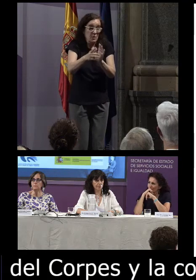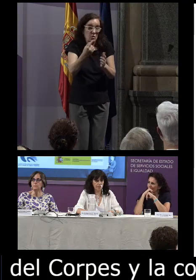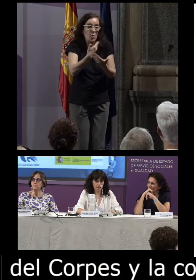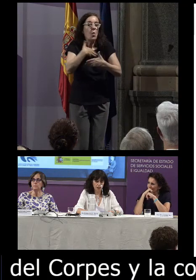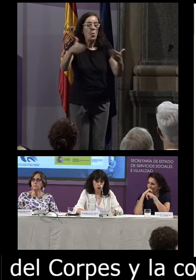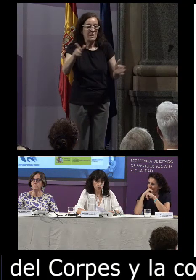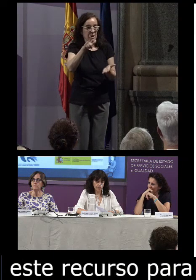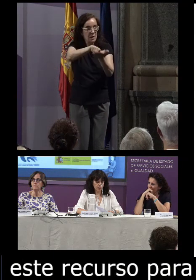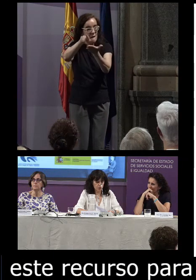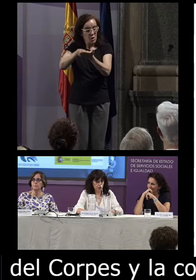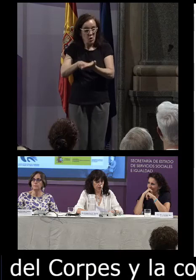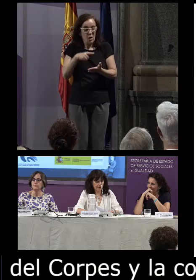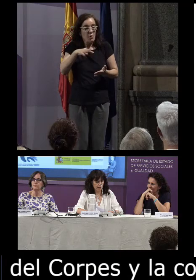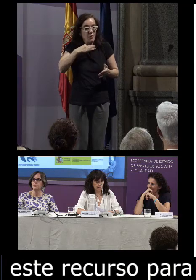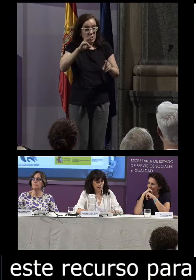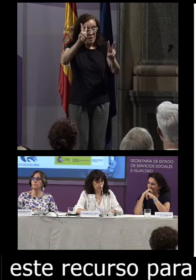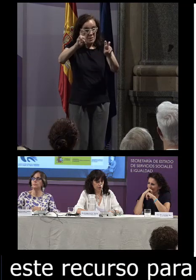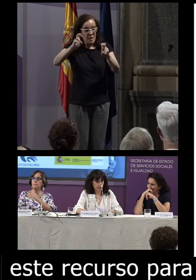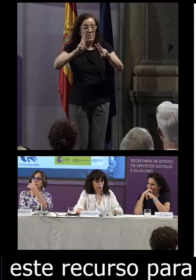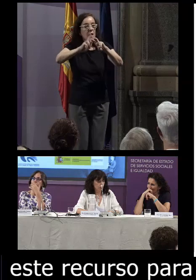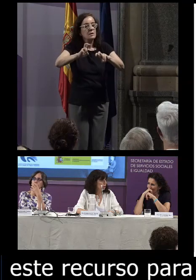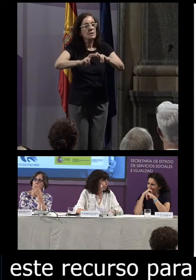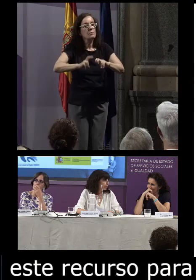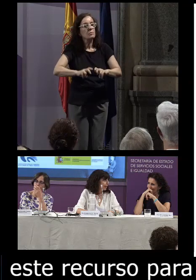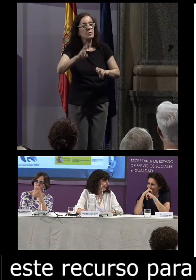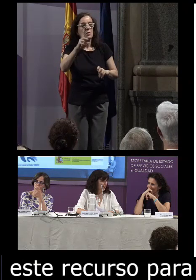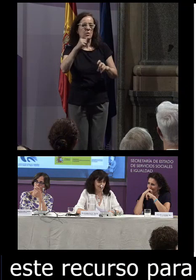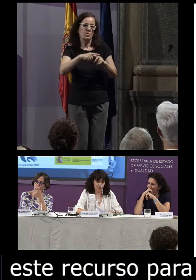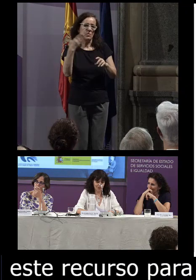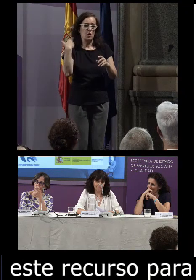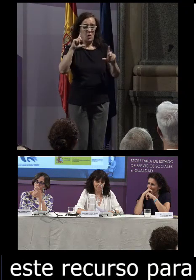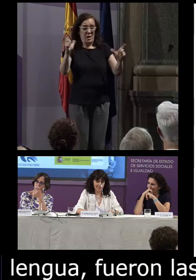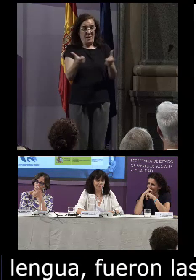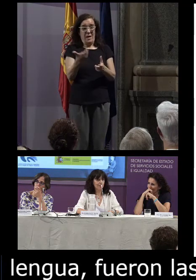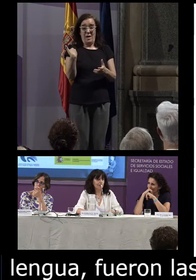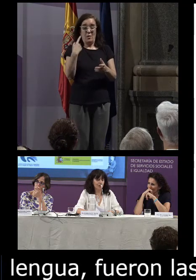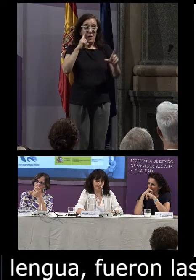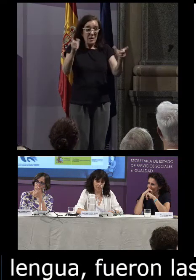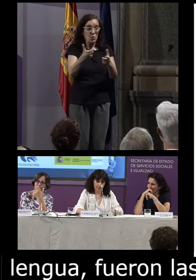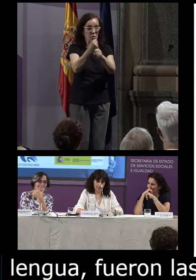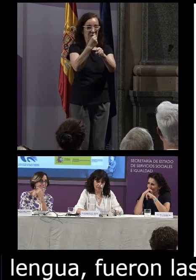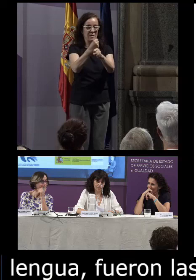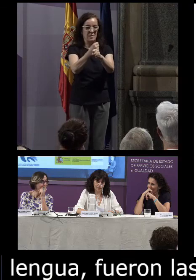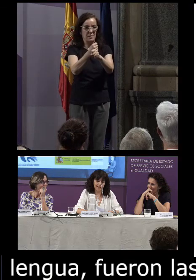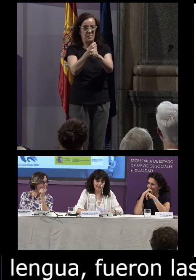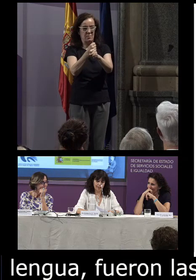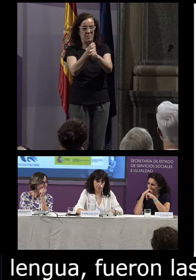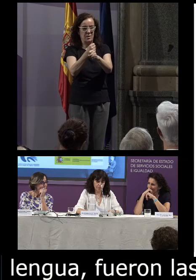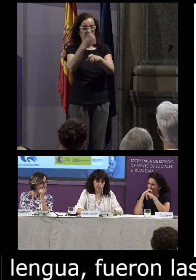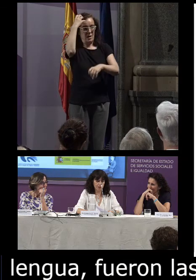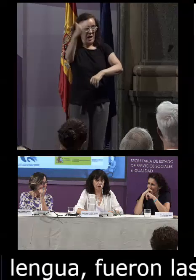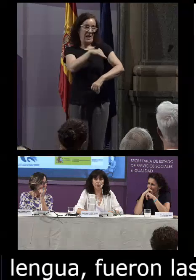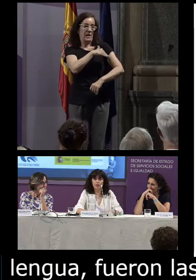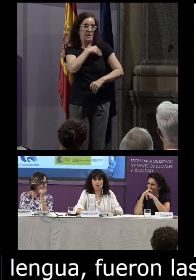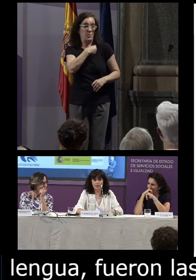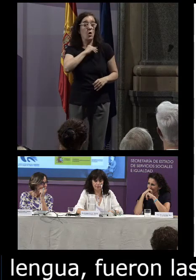fueron las cuestiones que revisamos en una no muy lejana reunión de trabajo en la Real Academia